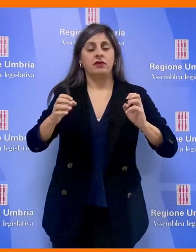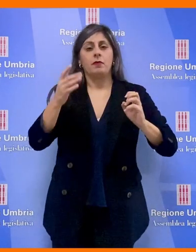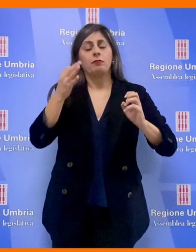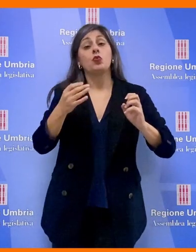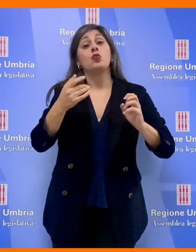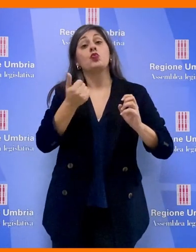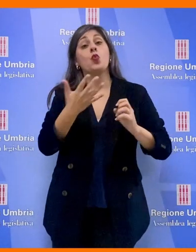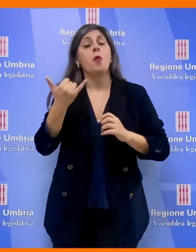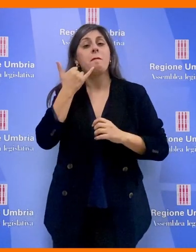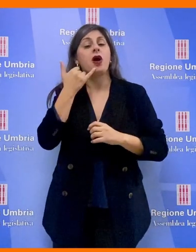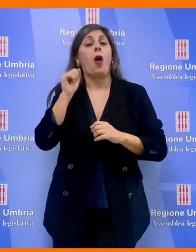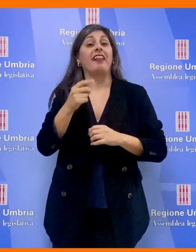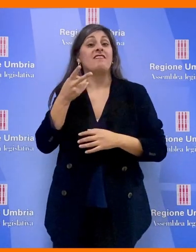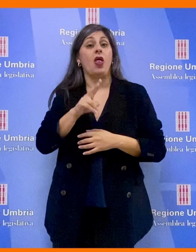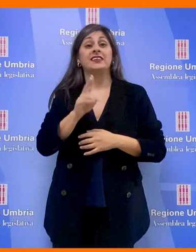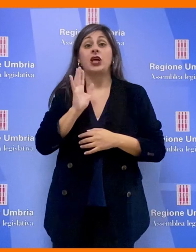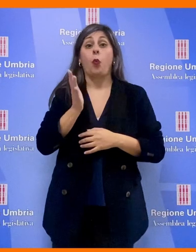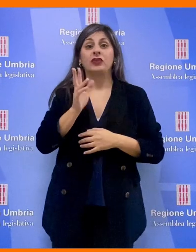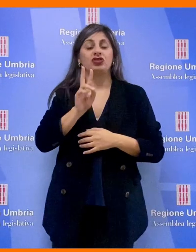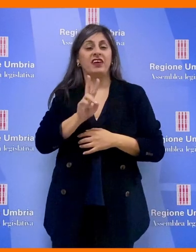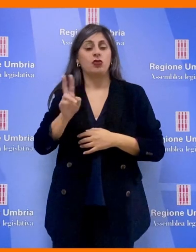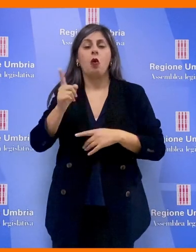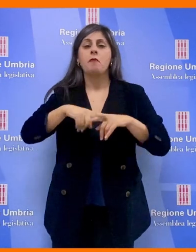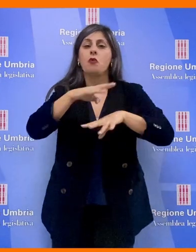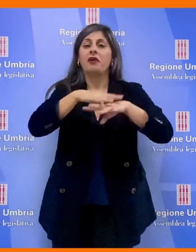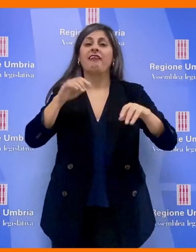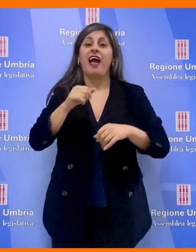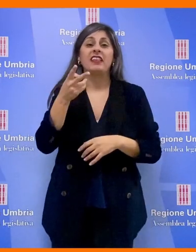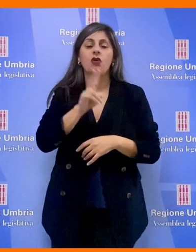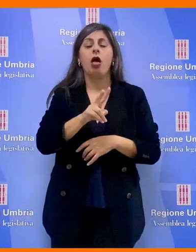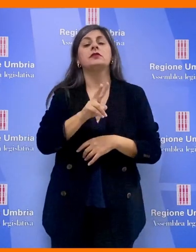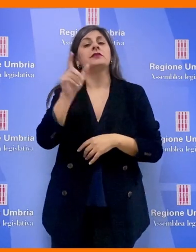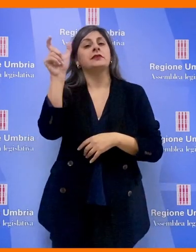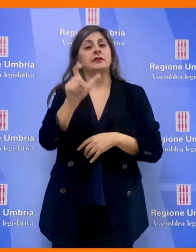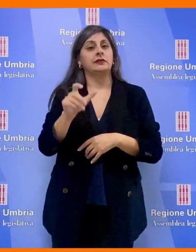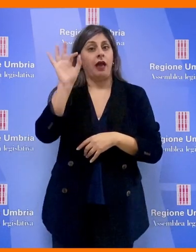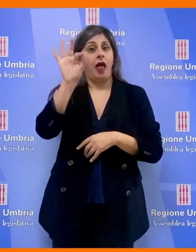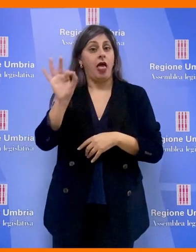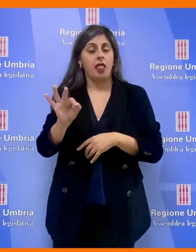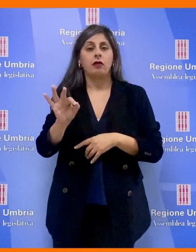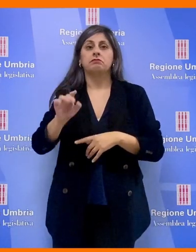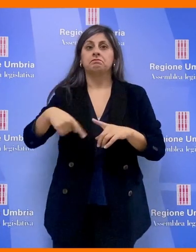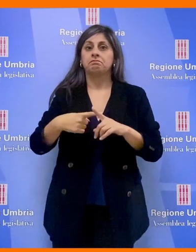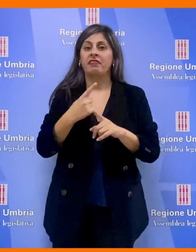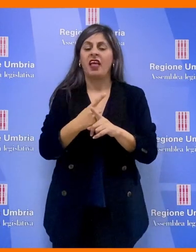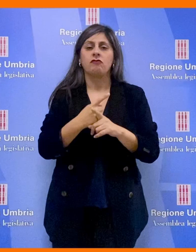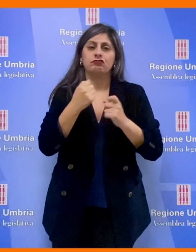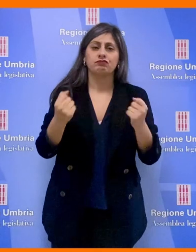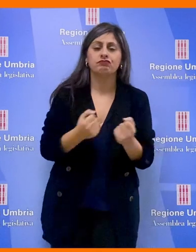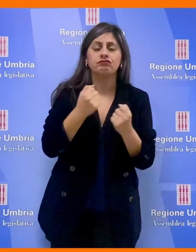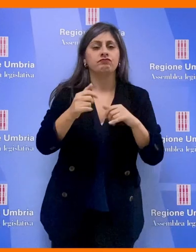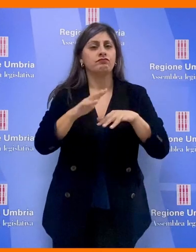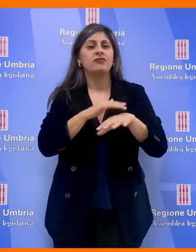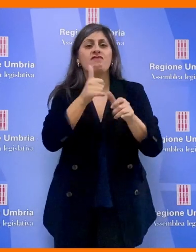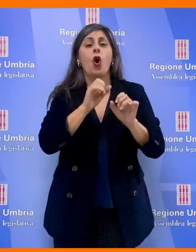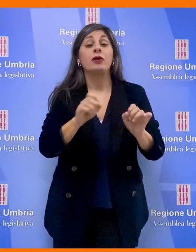al numero antiviolenza 1522 e le reti antiviolenza presenti nel territorio nazionale, a promuovere e sensibilizzare la